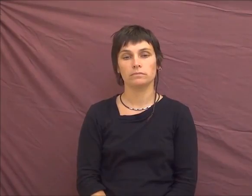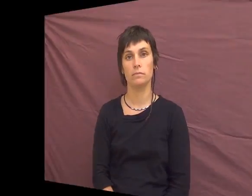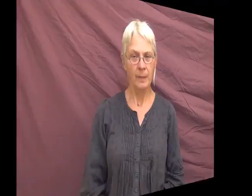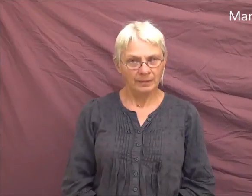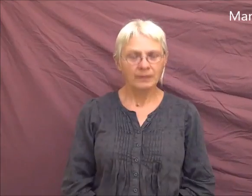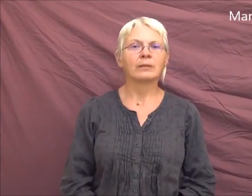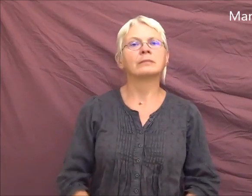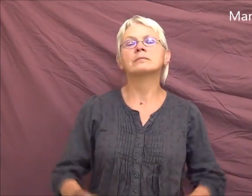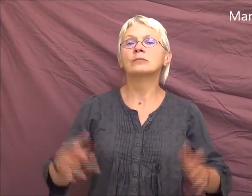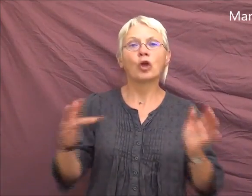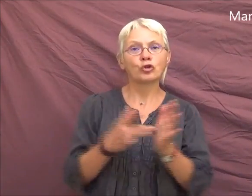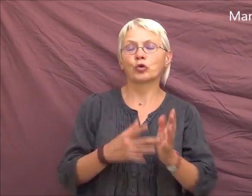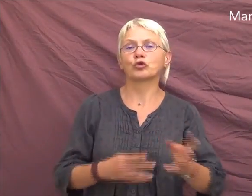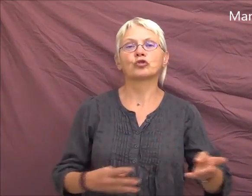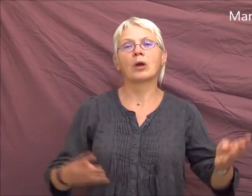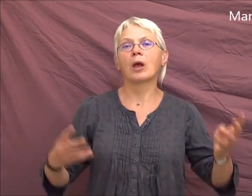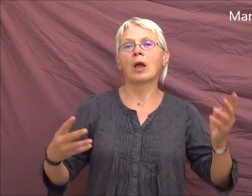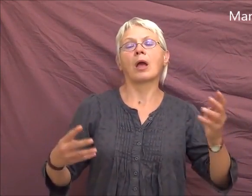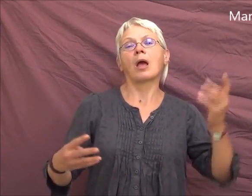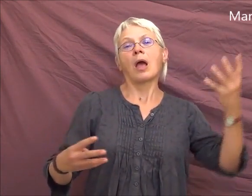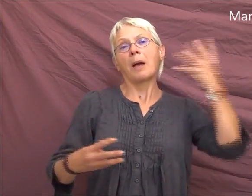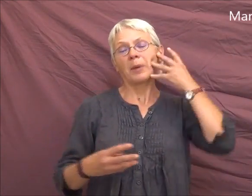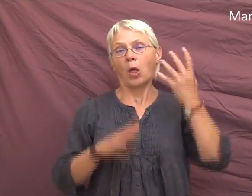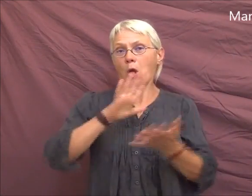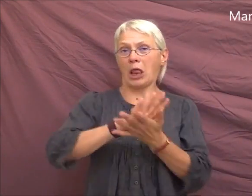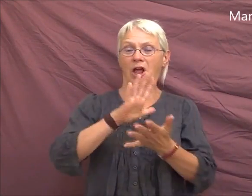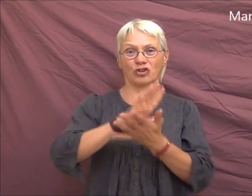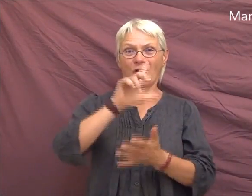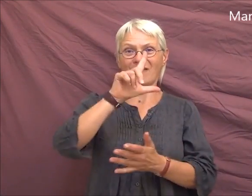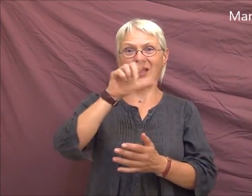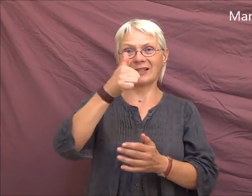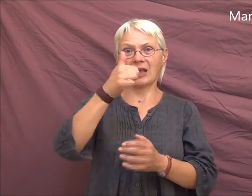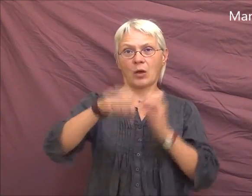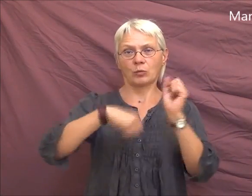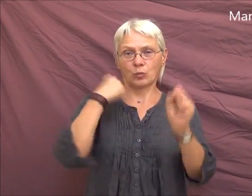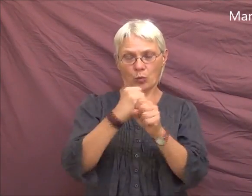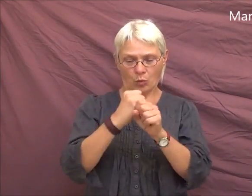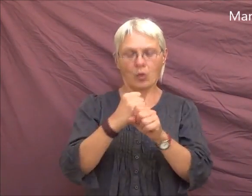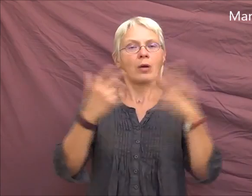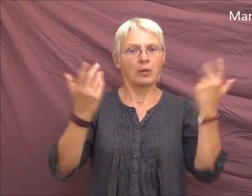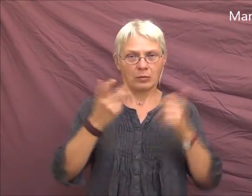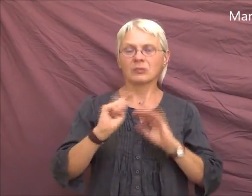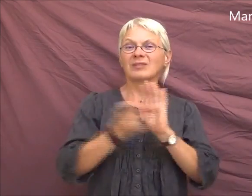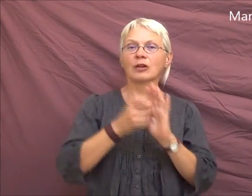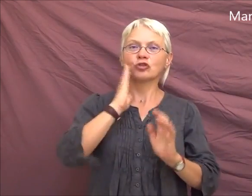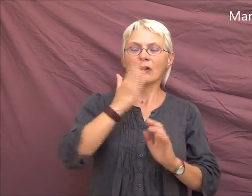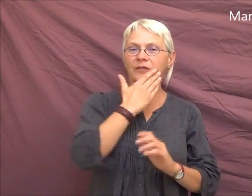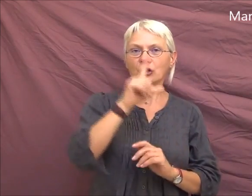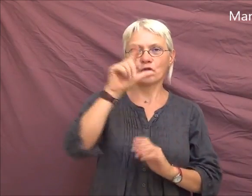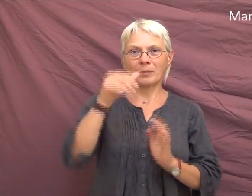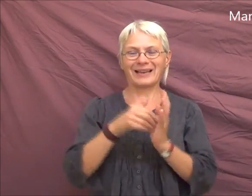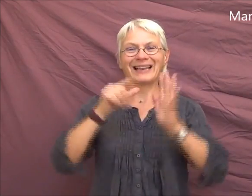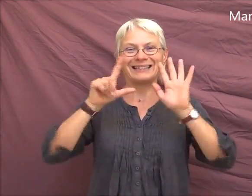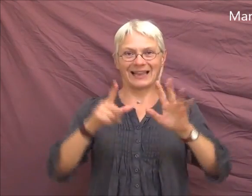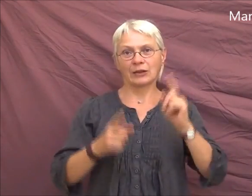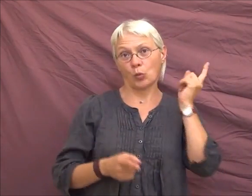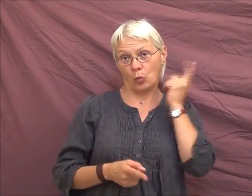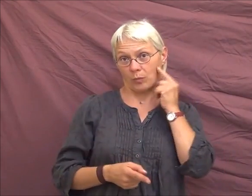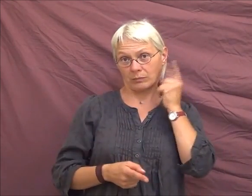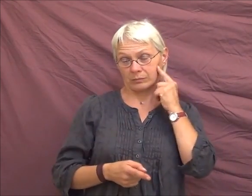Marie. Donc moi, je me suis fait implanter. J'avais 21 ans. Et en janvier 2007, pour cette oreille-là, en plein